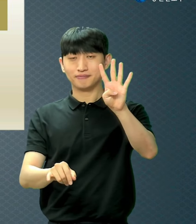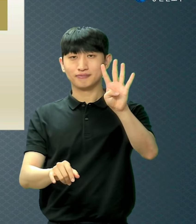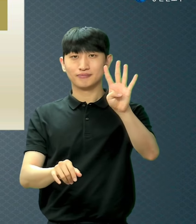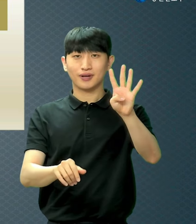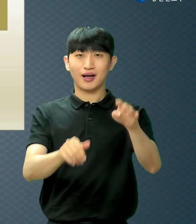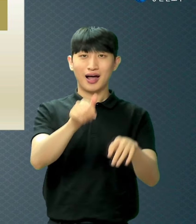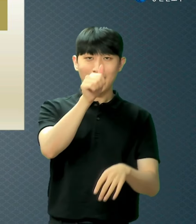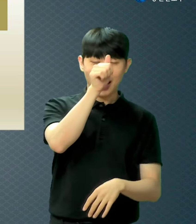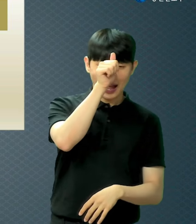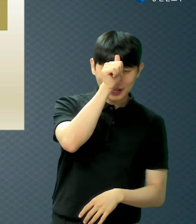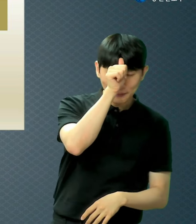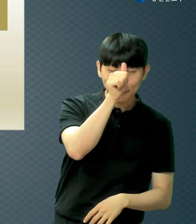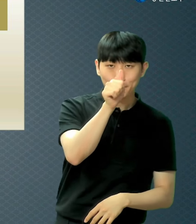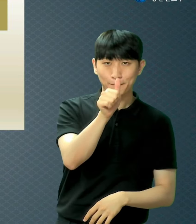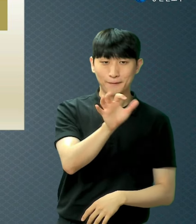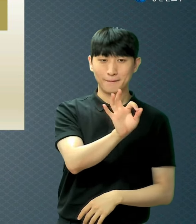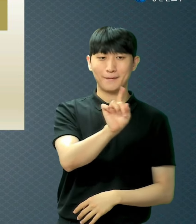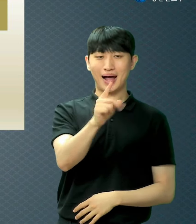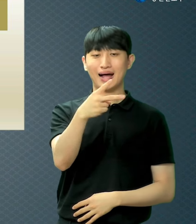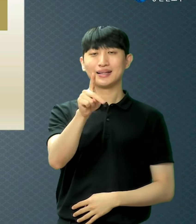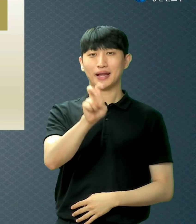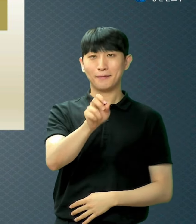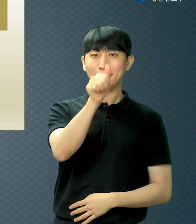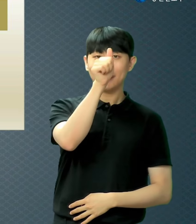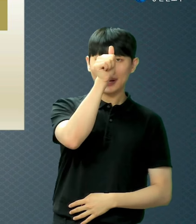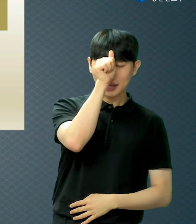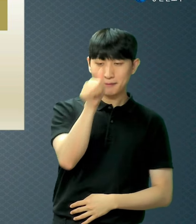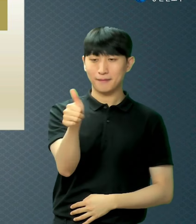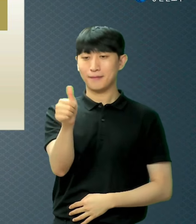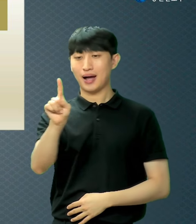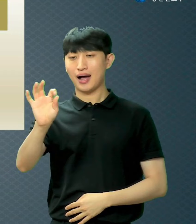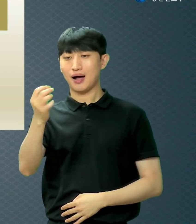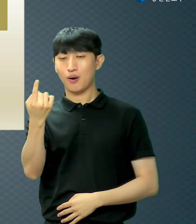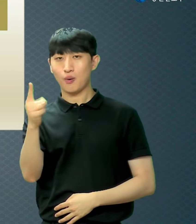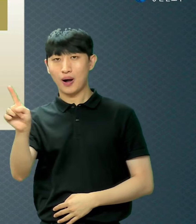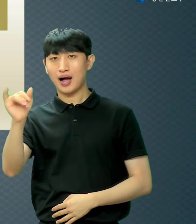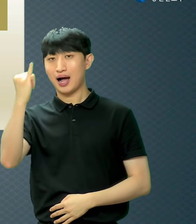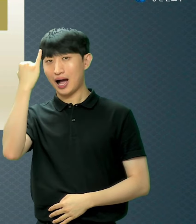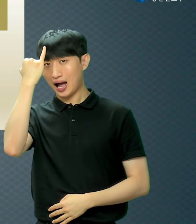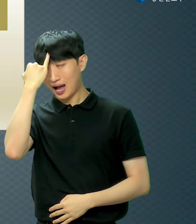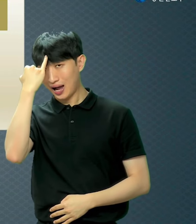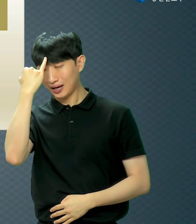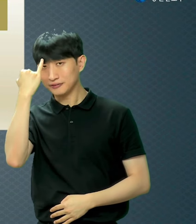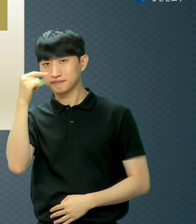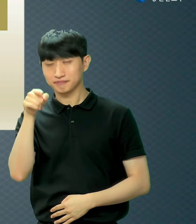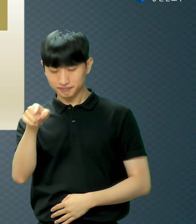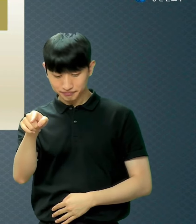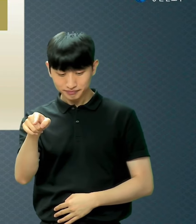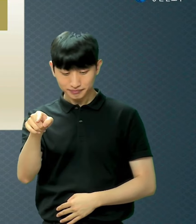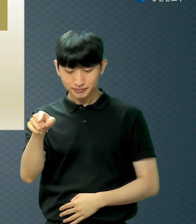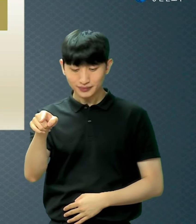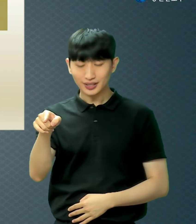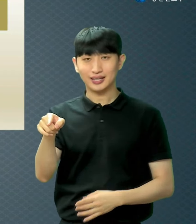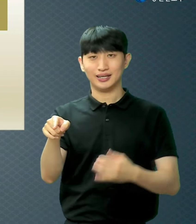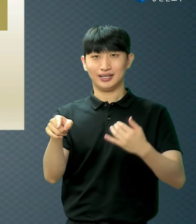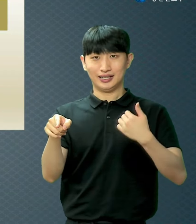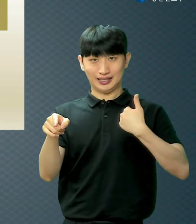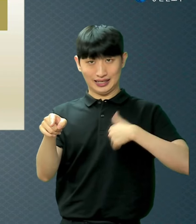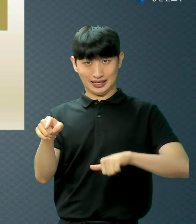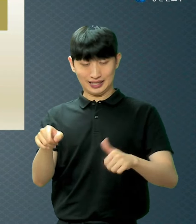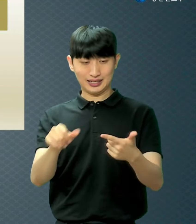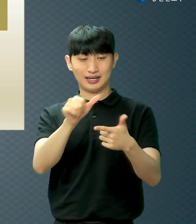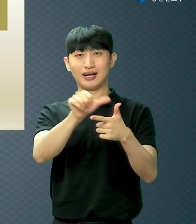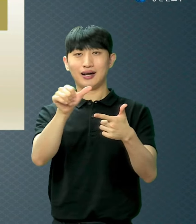자식을 낳게 되는데 이게 가인과 아벨이라고 하는 두